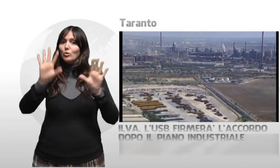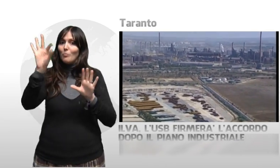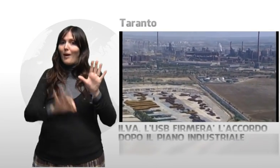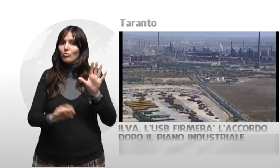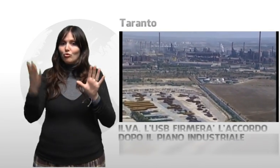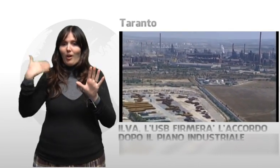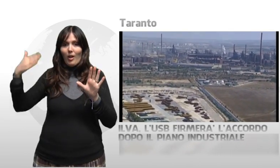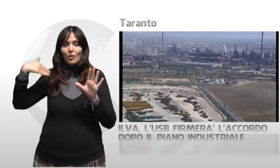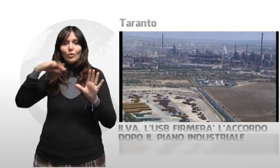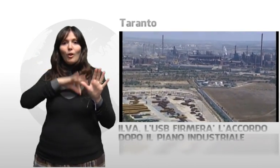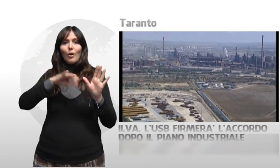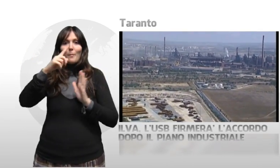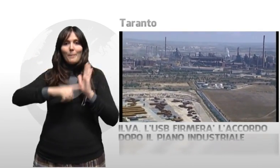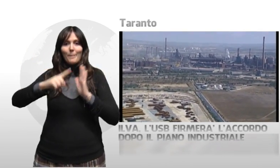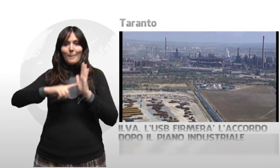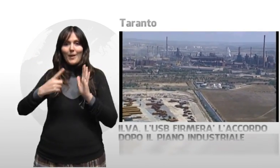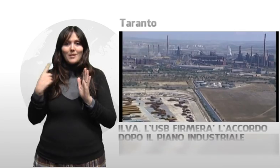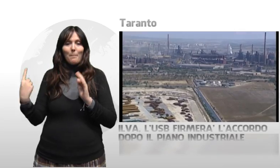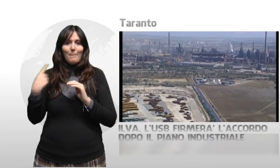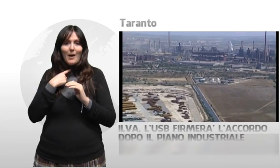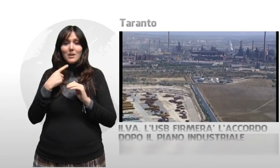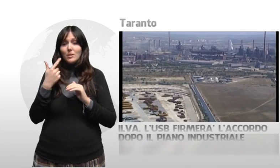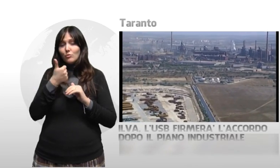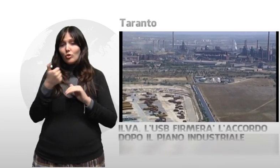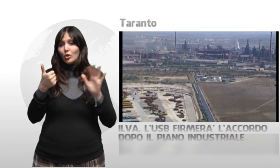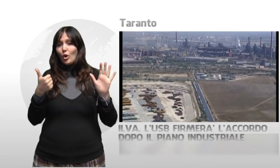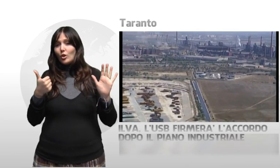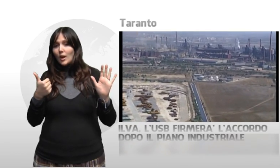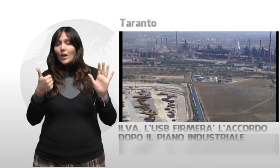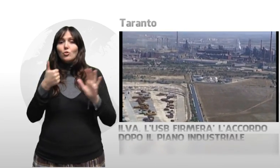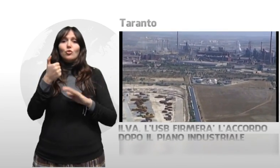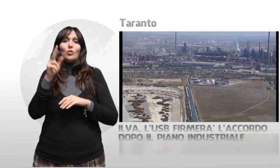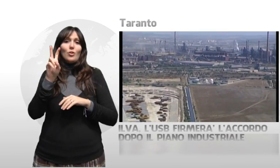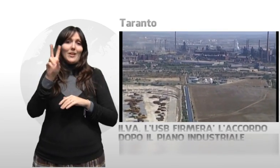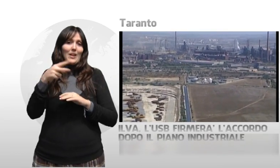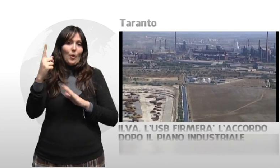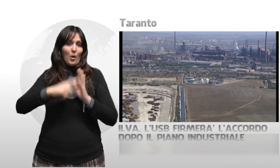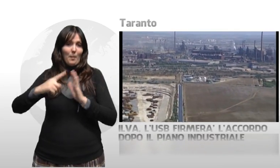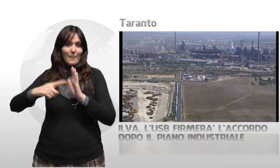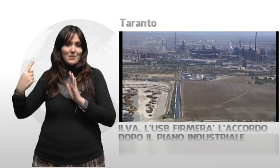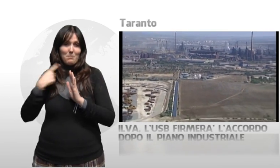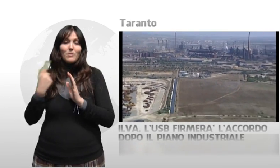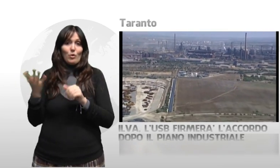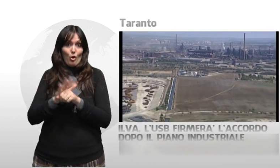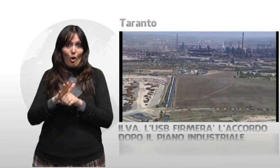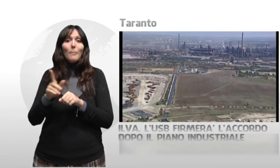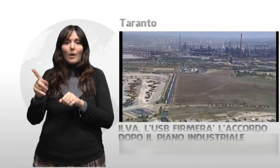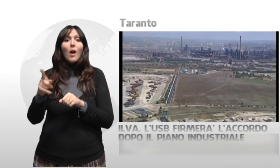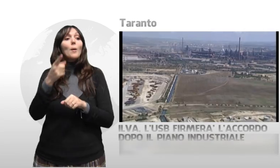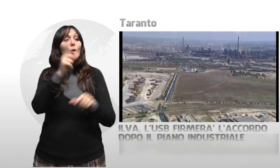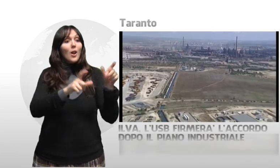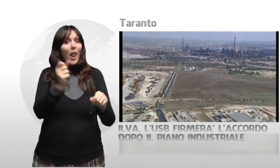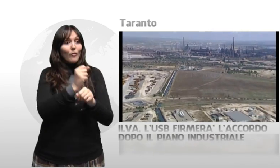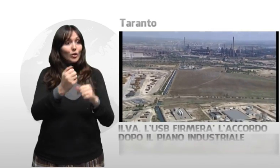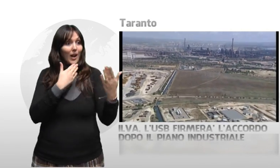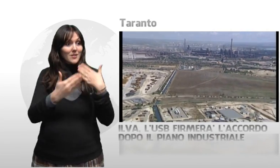10% di retribuzione persa, cioè circa 110-120 euro mensili, e comunque sempre dopo aver ricevuto